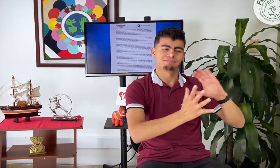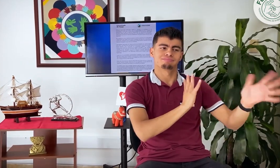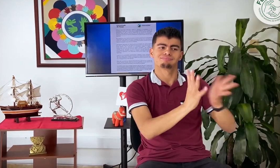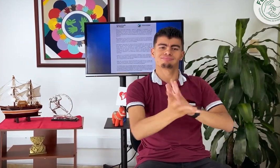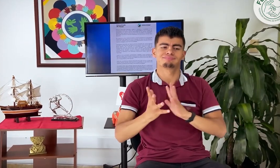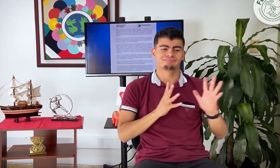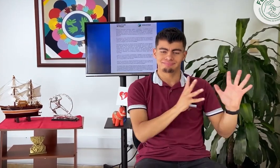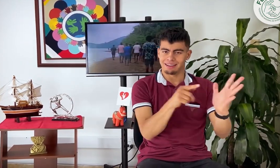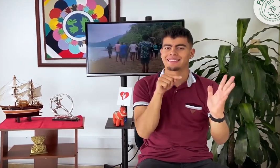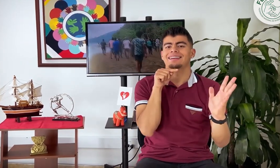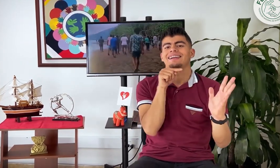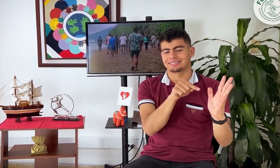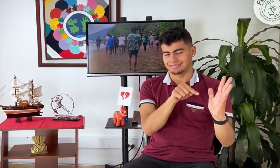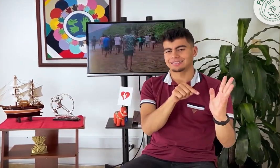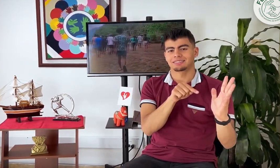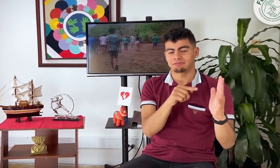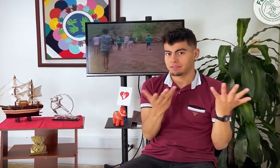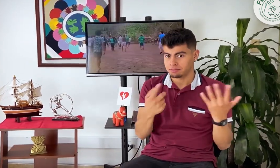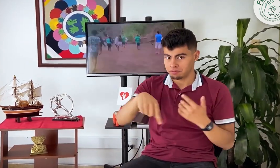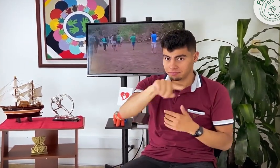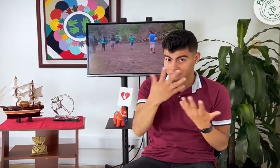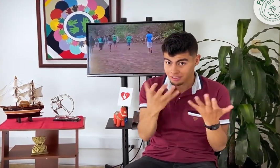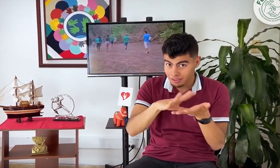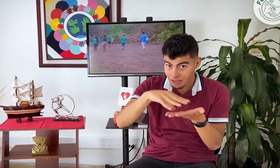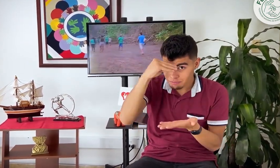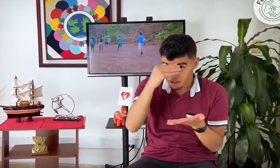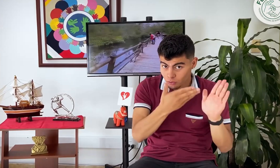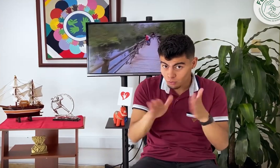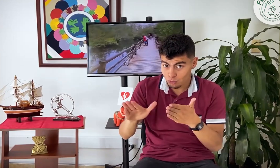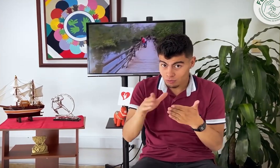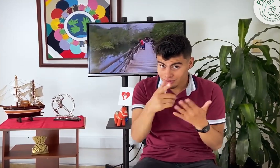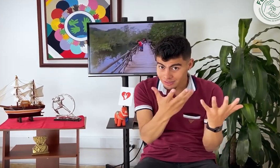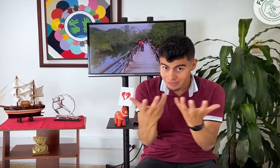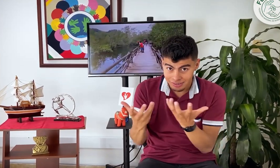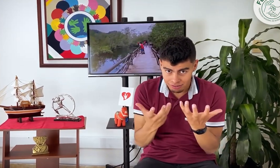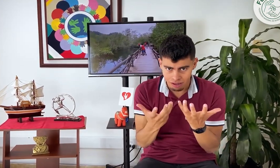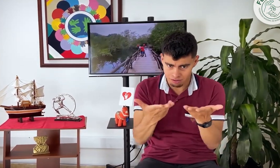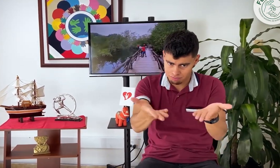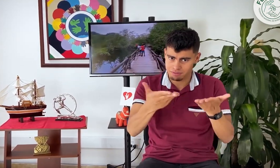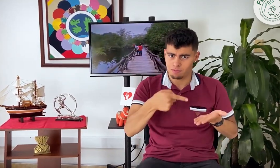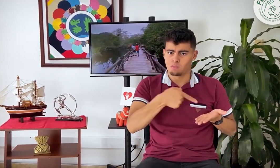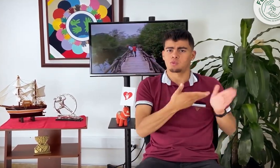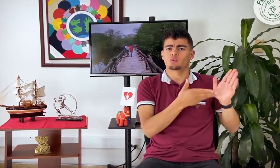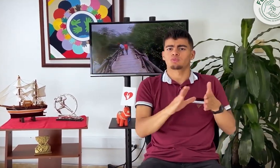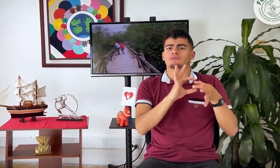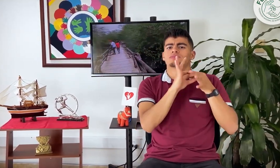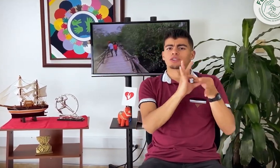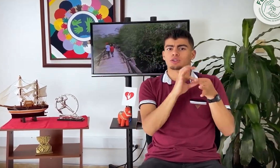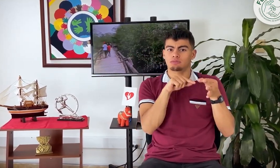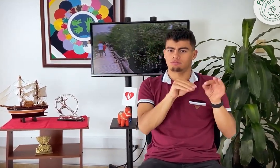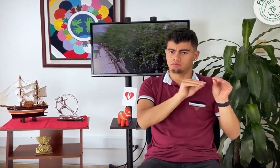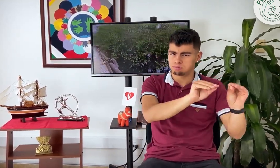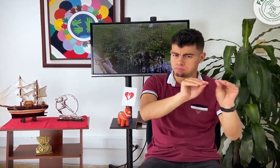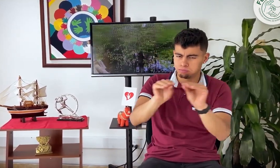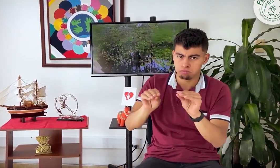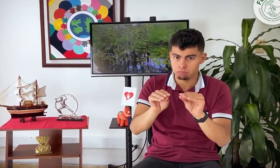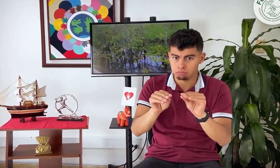sorda. ¿Quieres aprender de estos cursos? ¡Adelante! FENASCOL te brinda los cursos de formación en lengua de señas